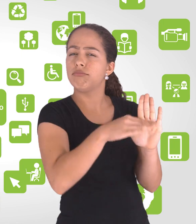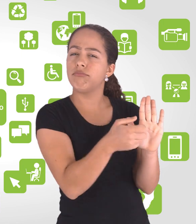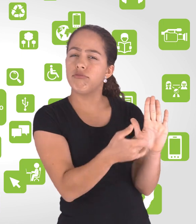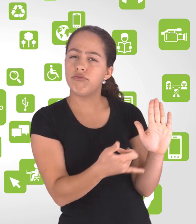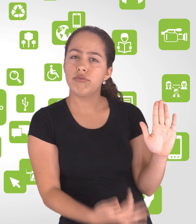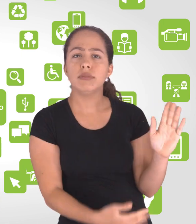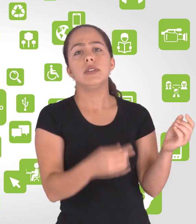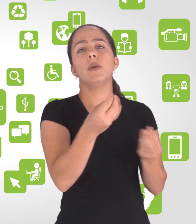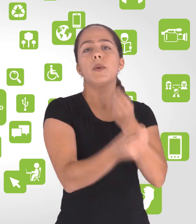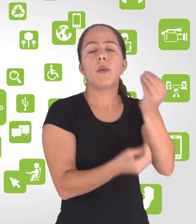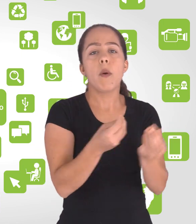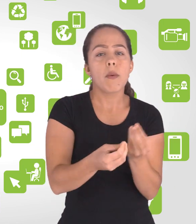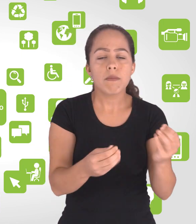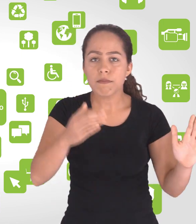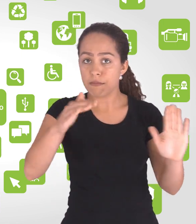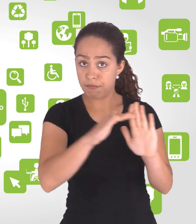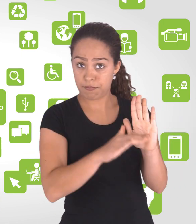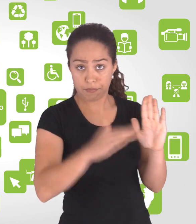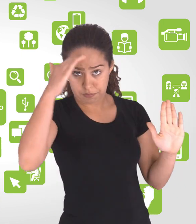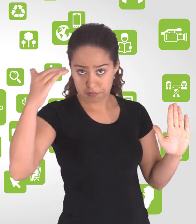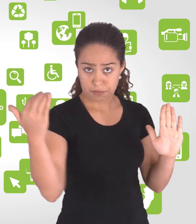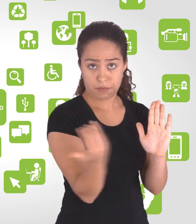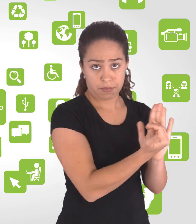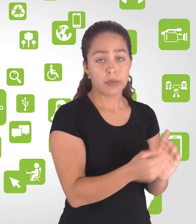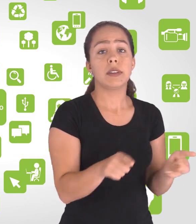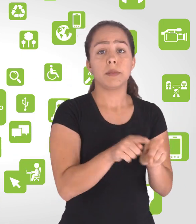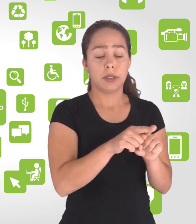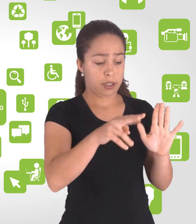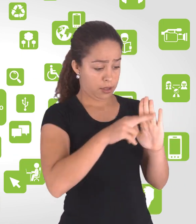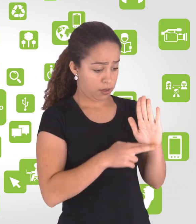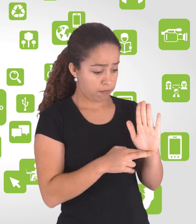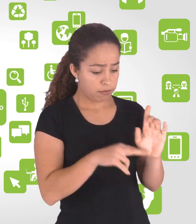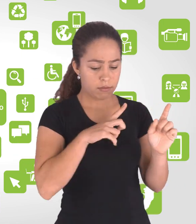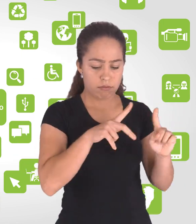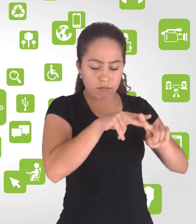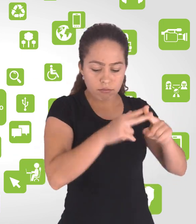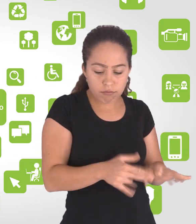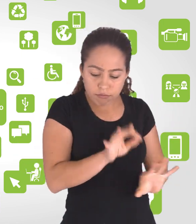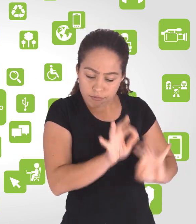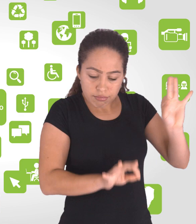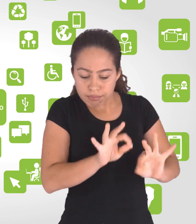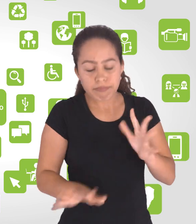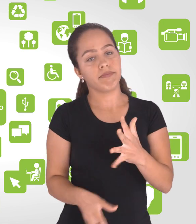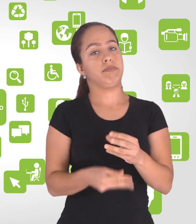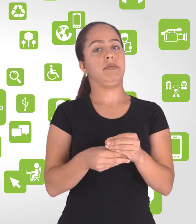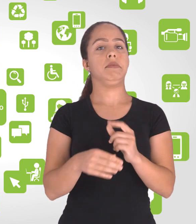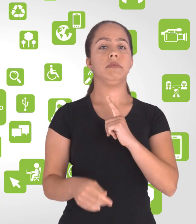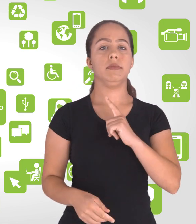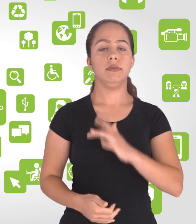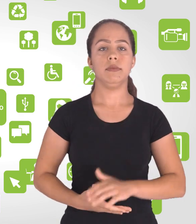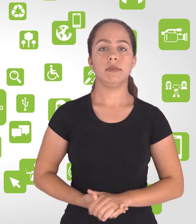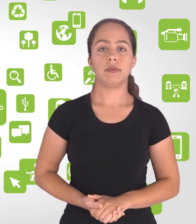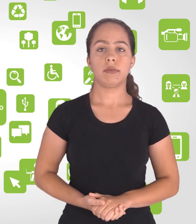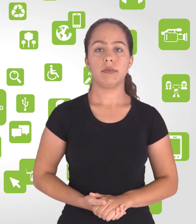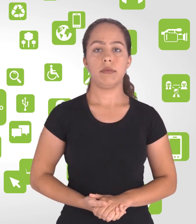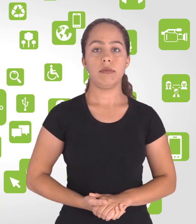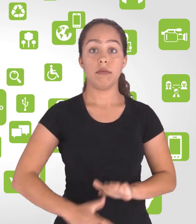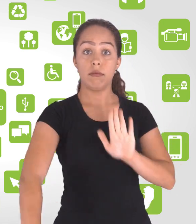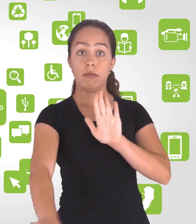Federal, as leis complementares, as leis ordinárias, os decretos, as resoluções, as instruções